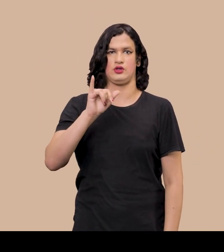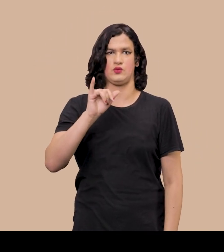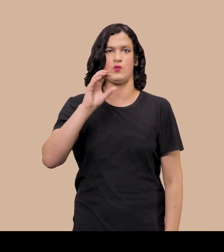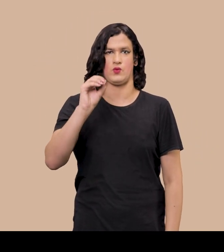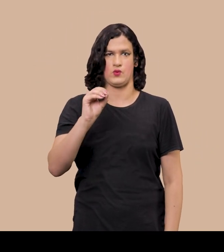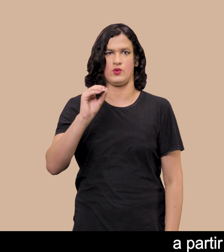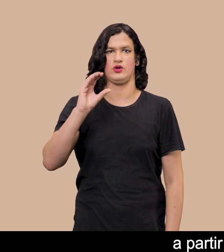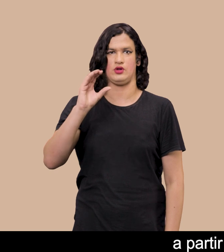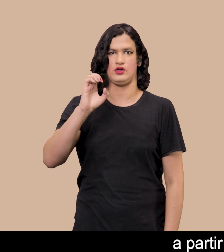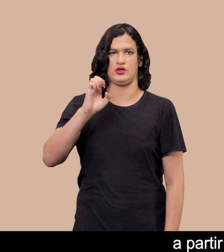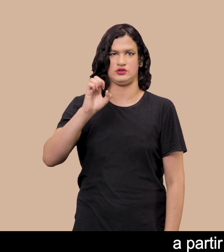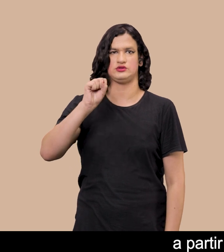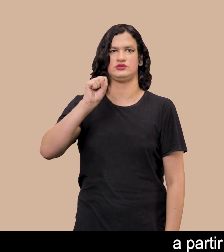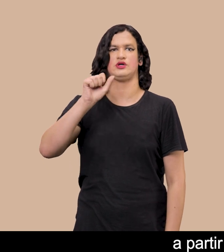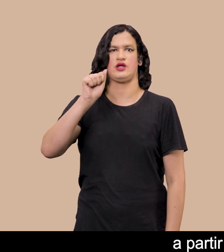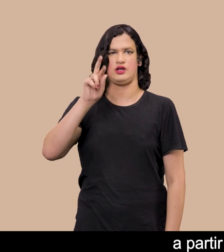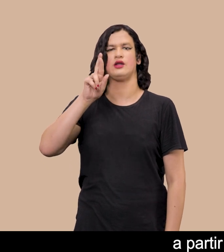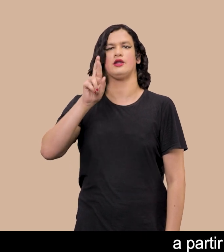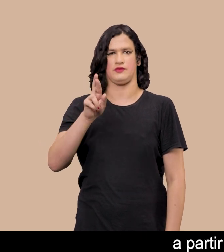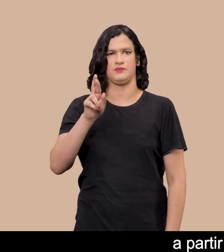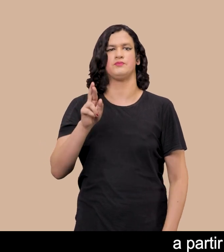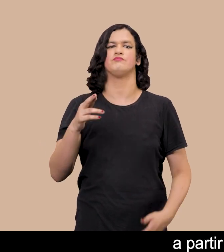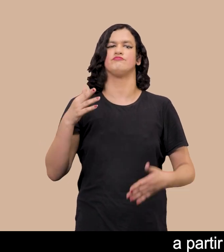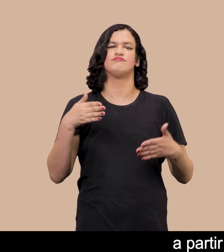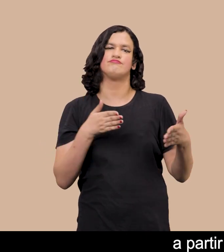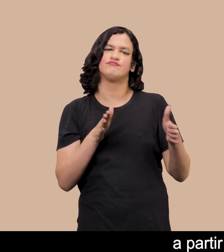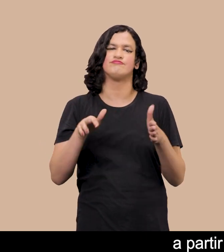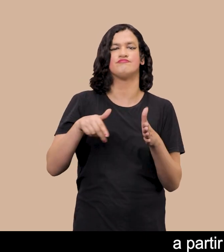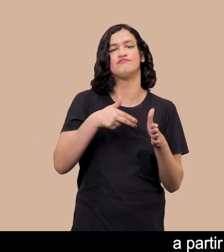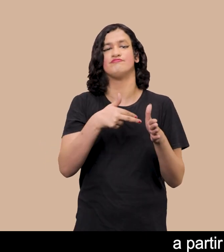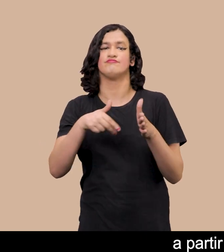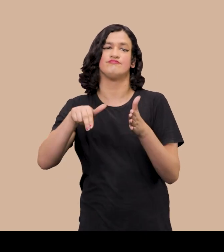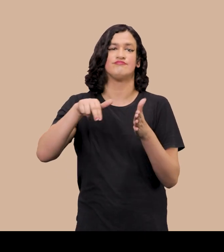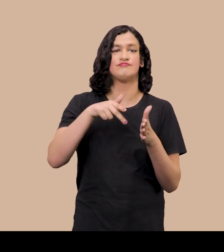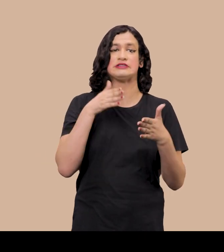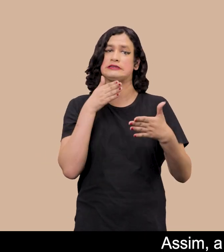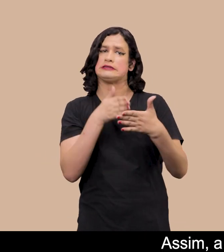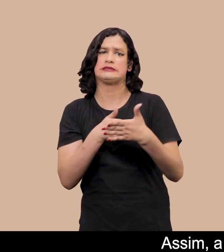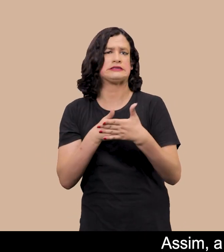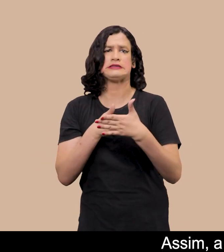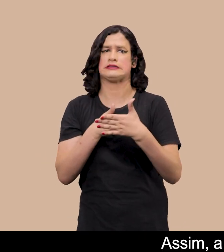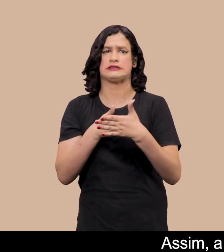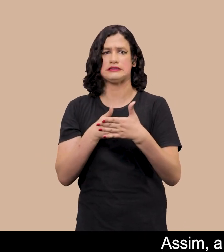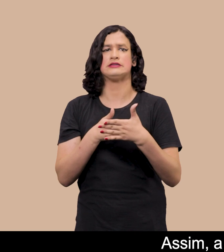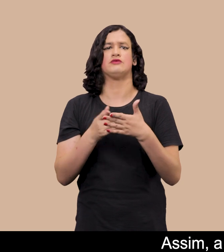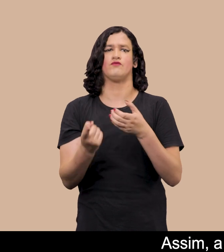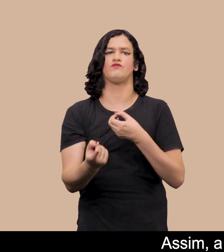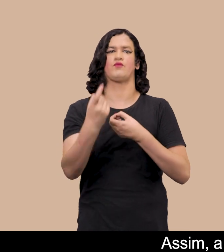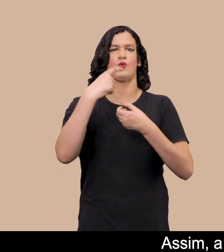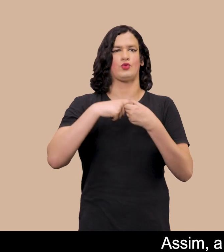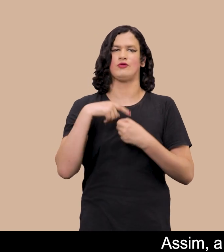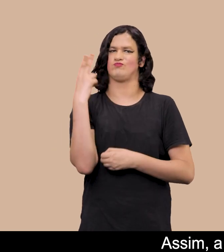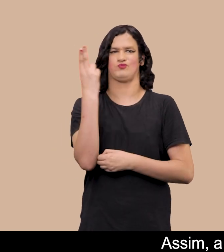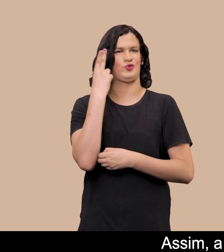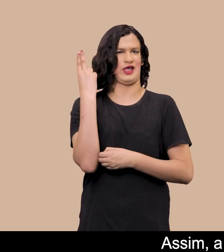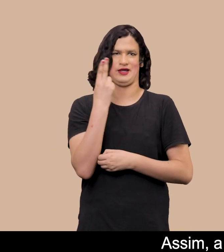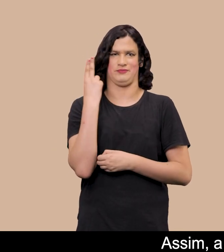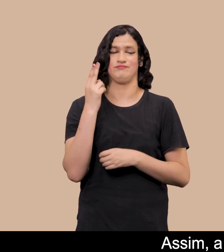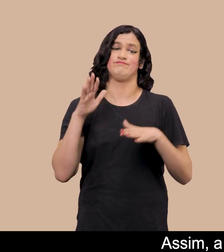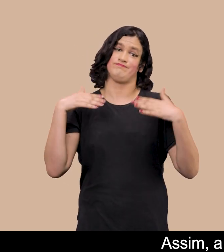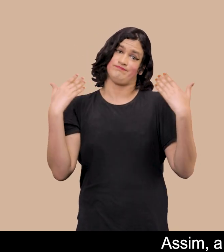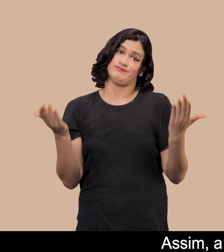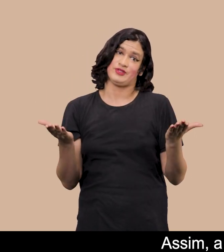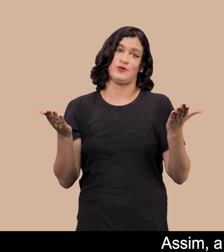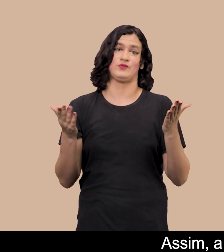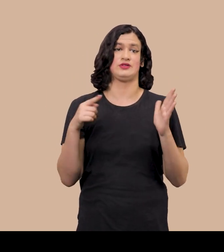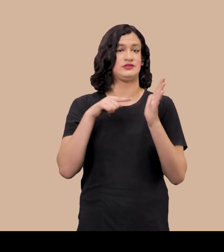chegado a um ponto A partir do qual seria impossível Fazer o caminho de volta Assim, a expressão popularizou-se E